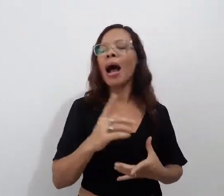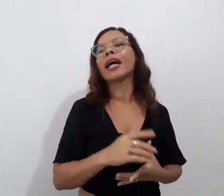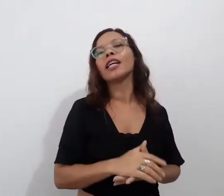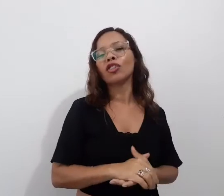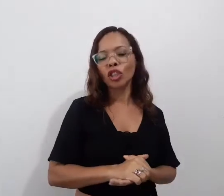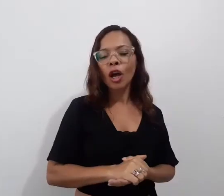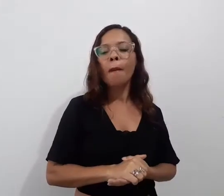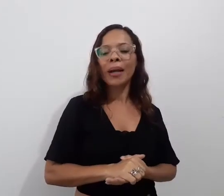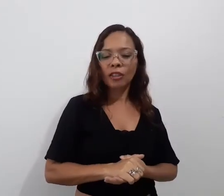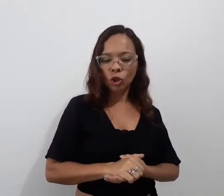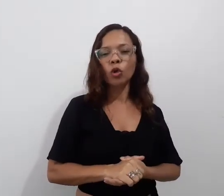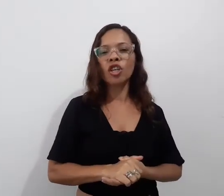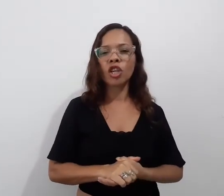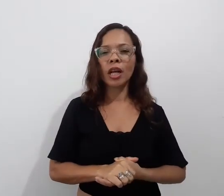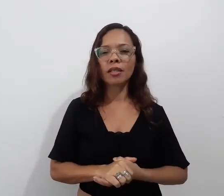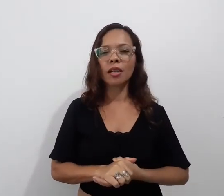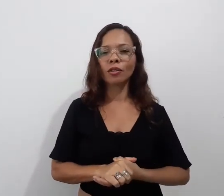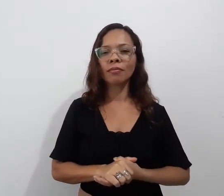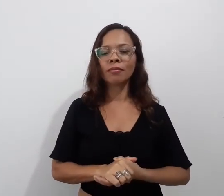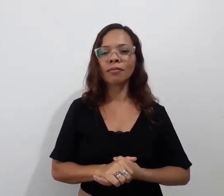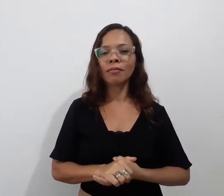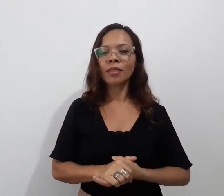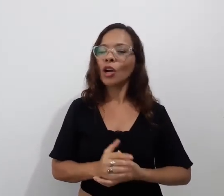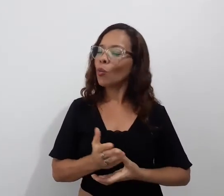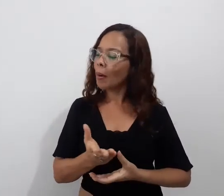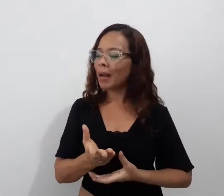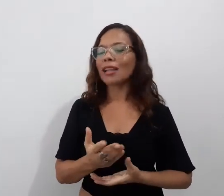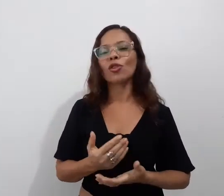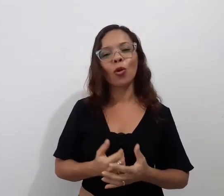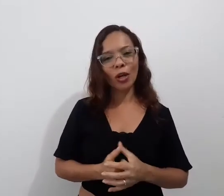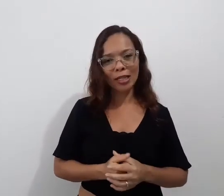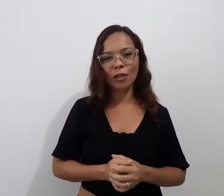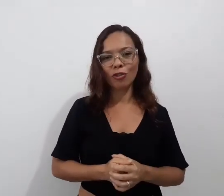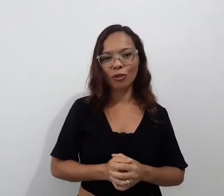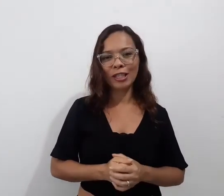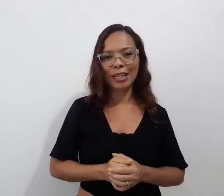marcante para toda a geração. Um abraço no coração de vocês.